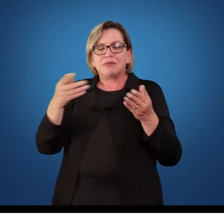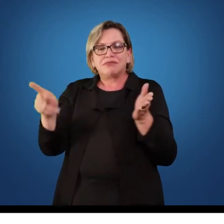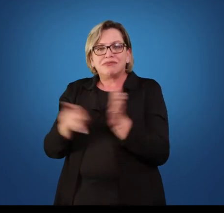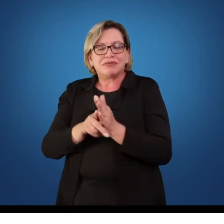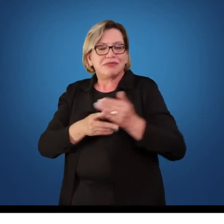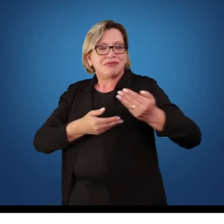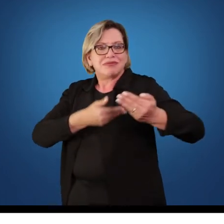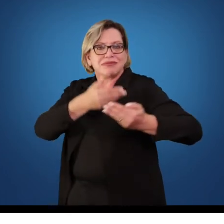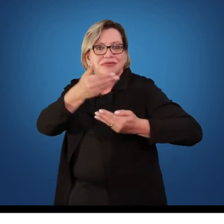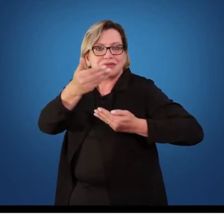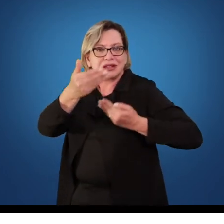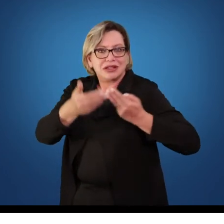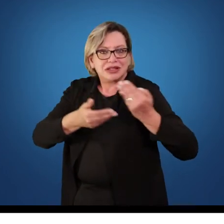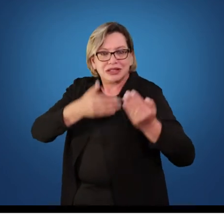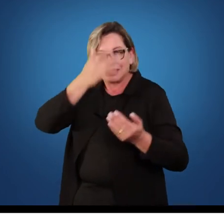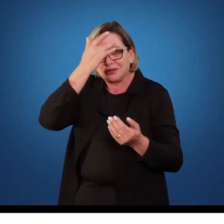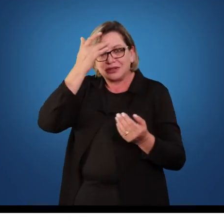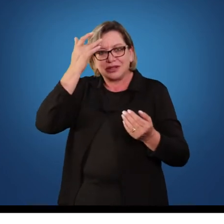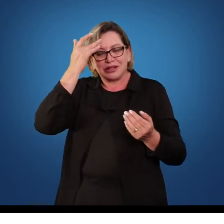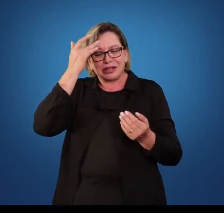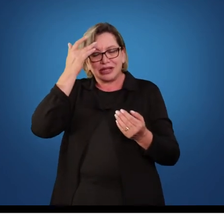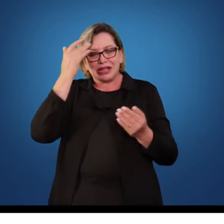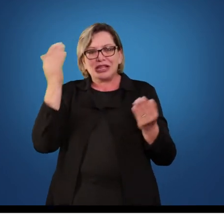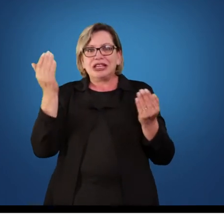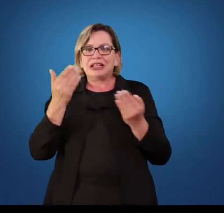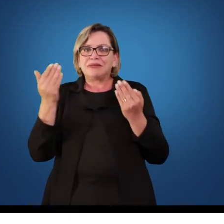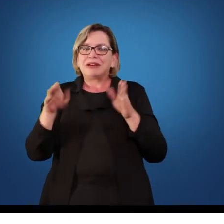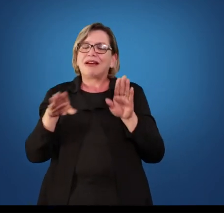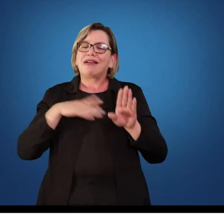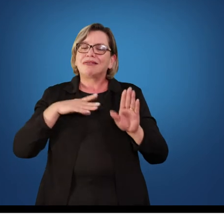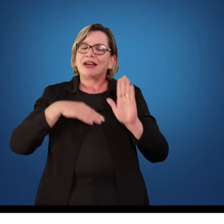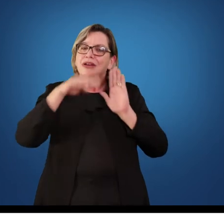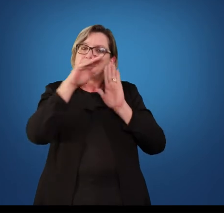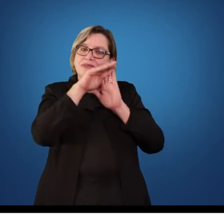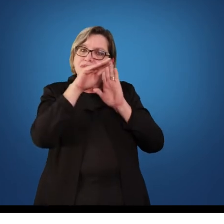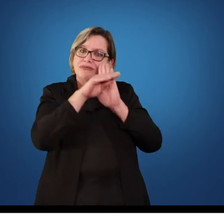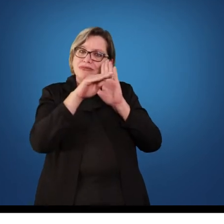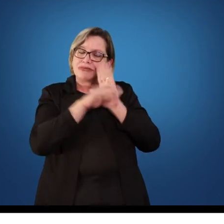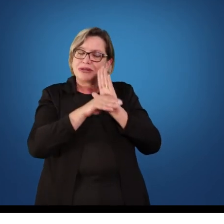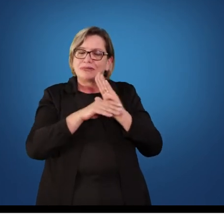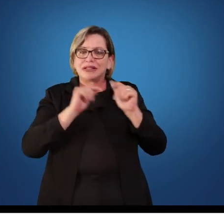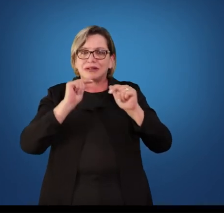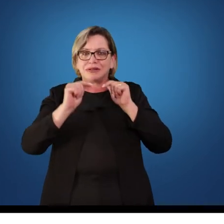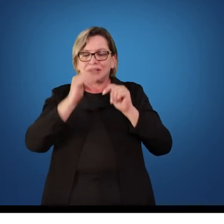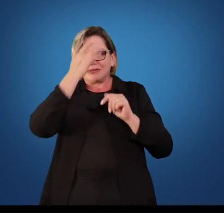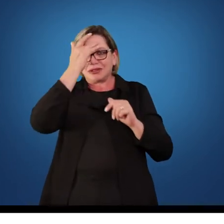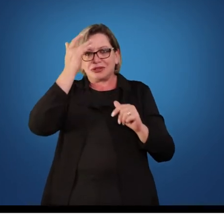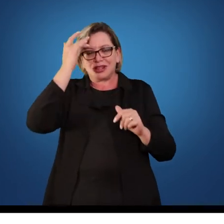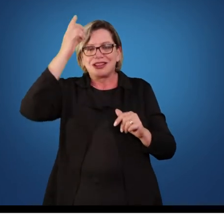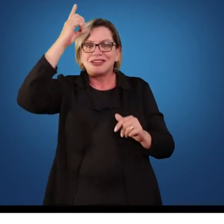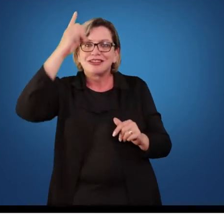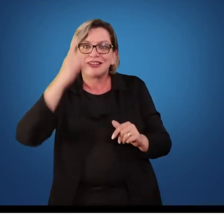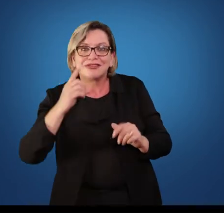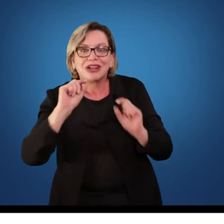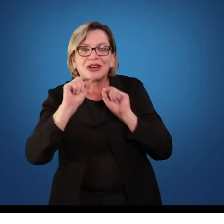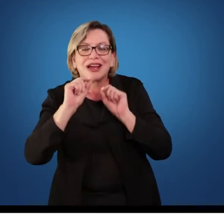específico para trabalhar com alunos com necessidades especiais no atletismo. Tanto que o nosso projeto, nós já temos dois campeões